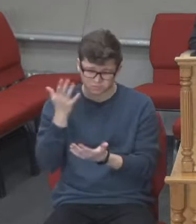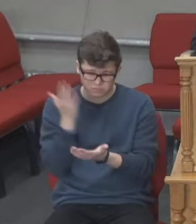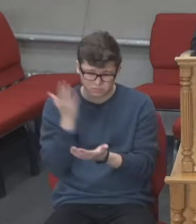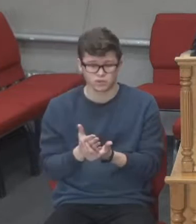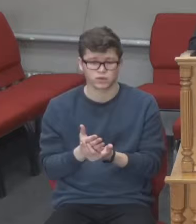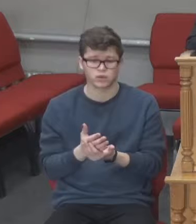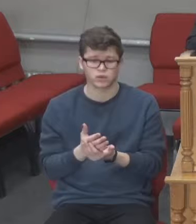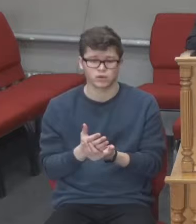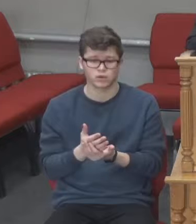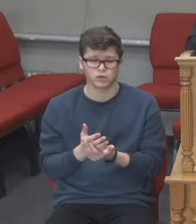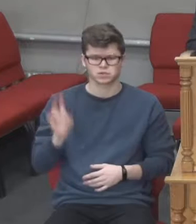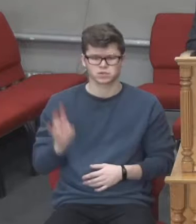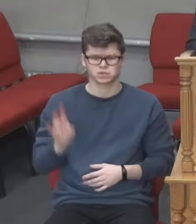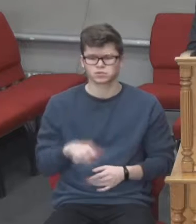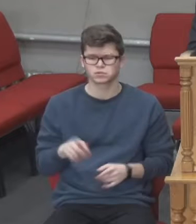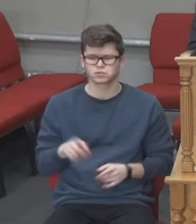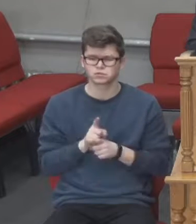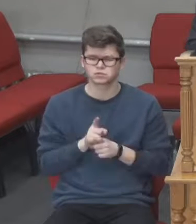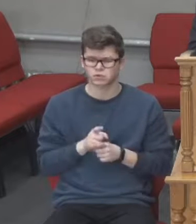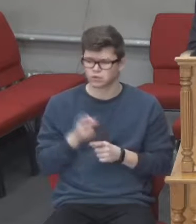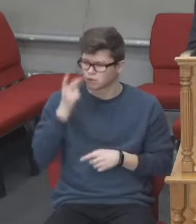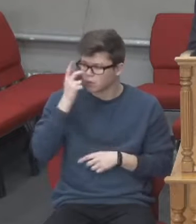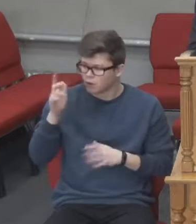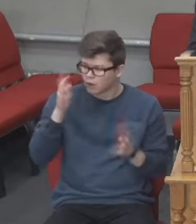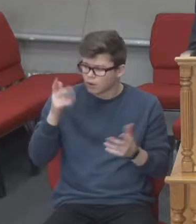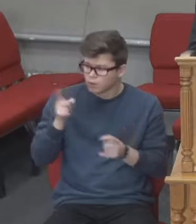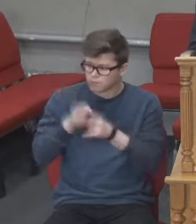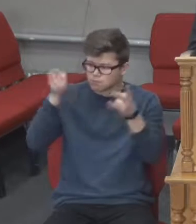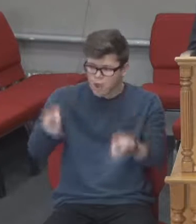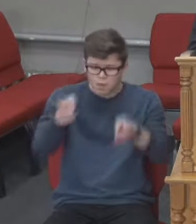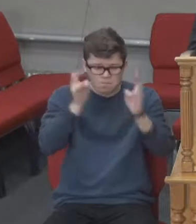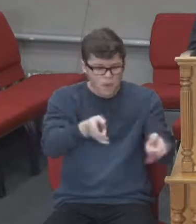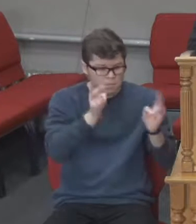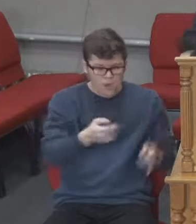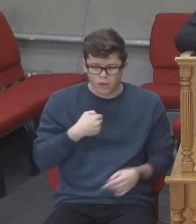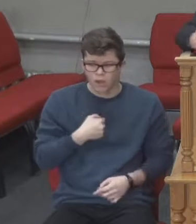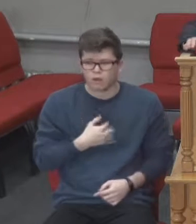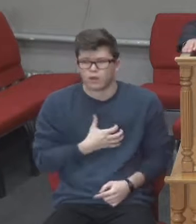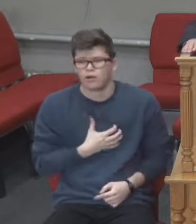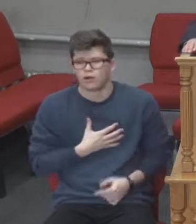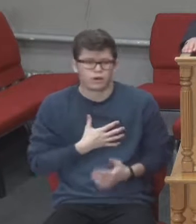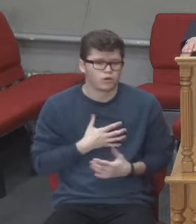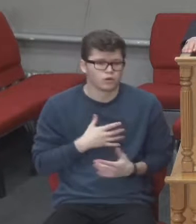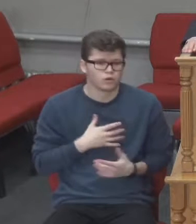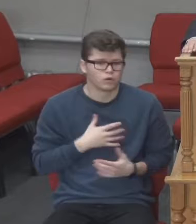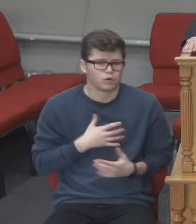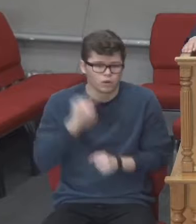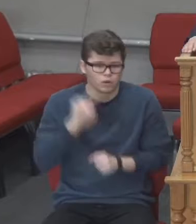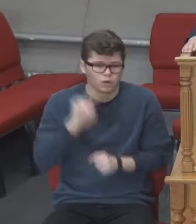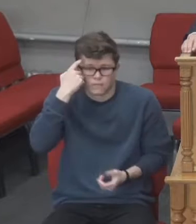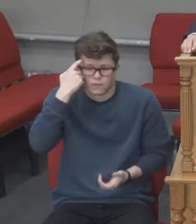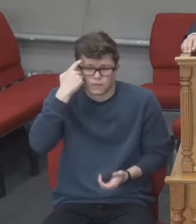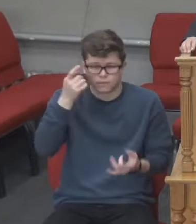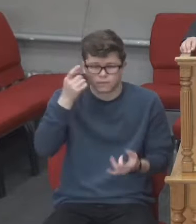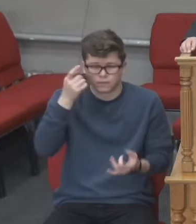мають змушувати християн жити в страху. Одна моя сусідка, вона